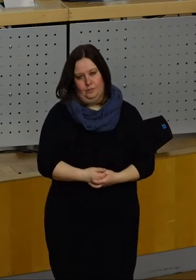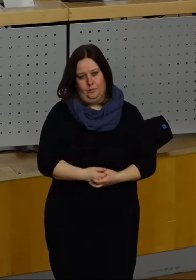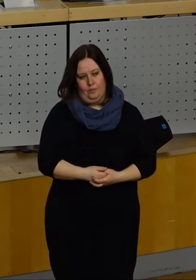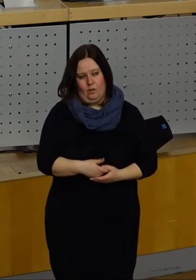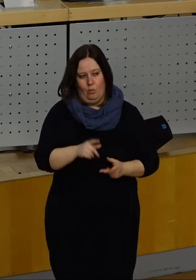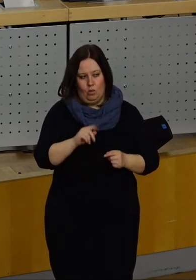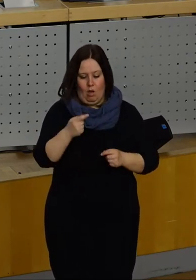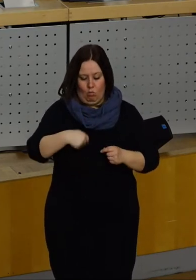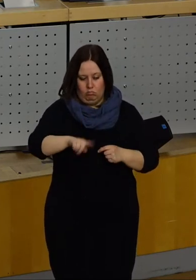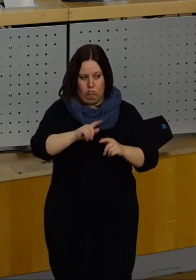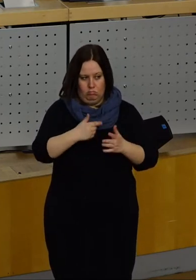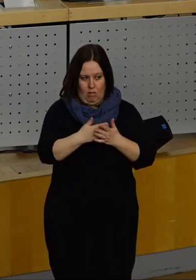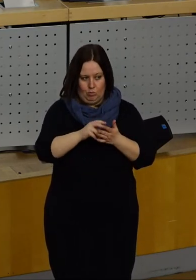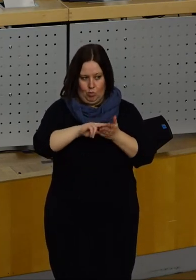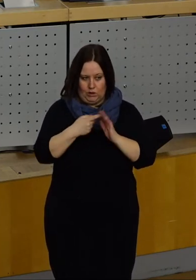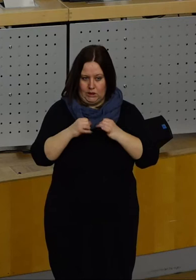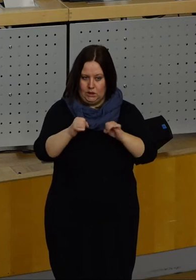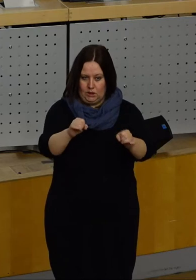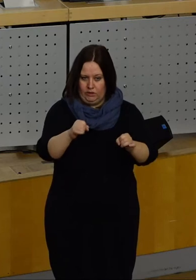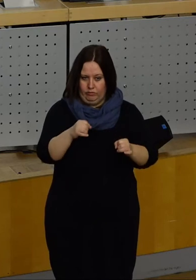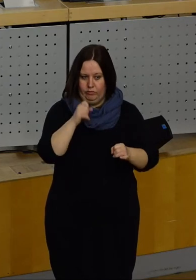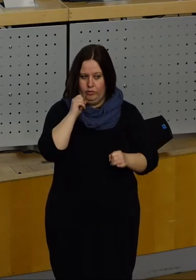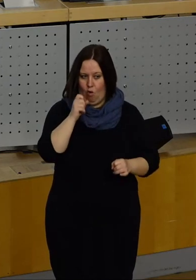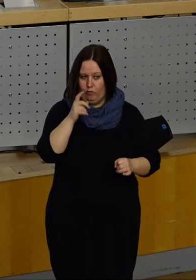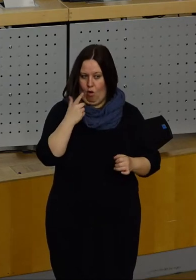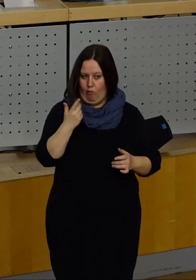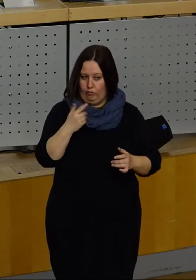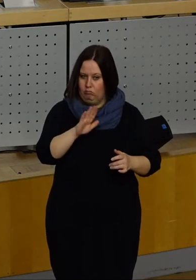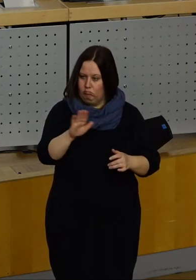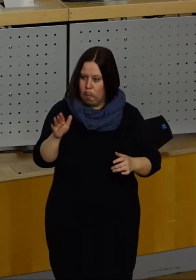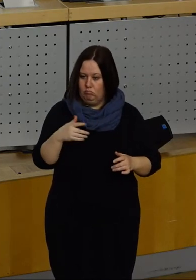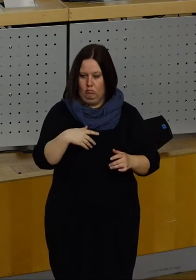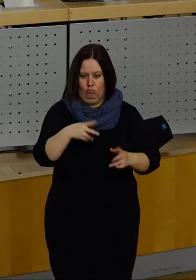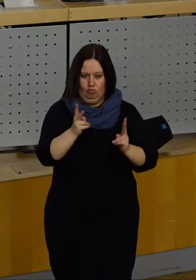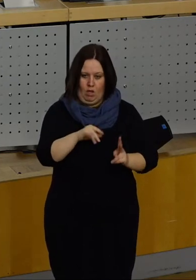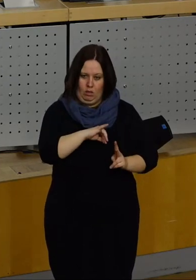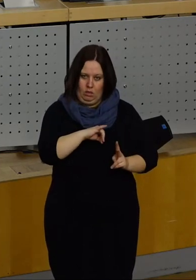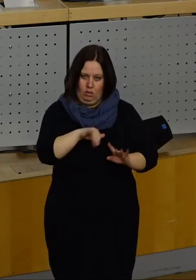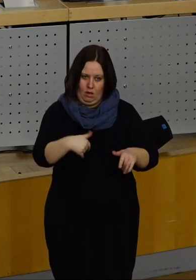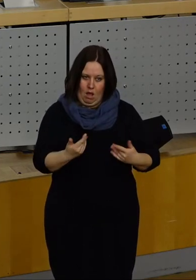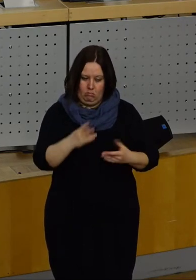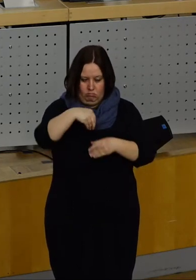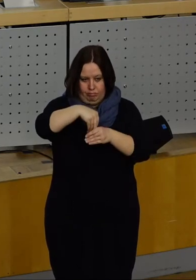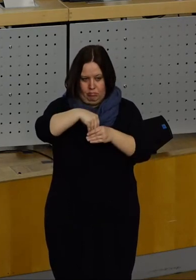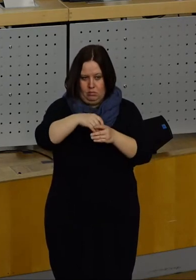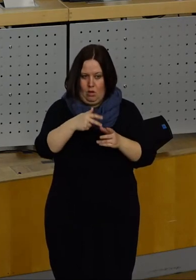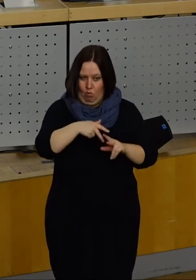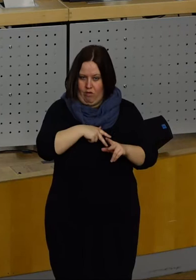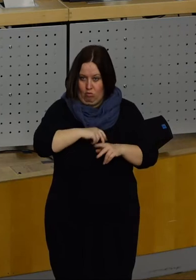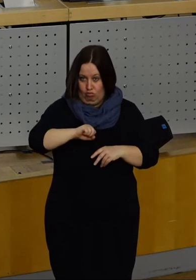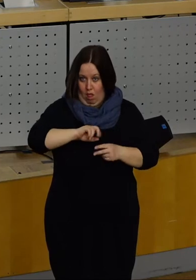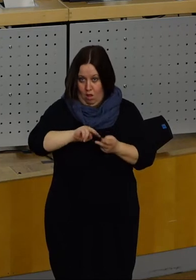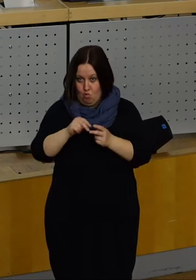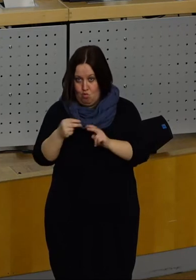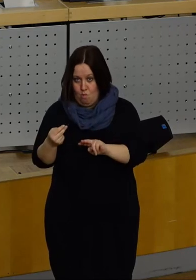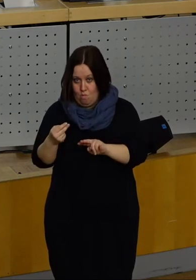Während die hier auf den Weg gebrachten politischen Initiativen, die häufig genug das Anliegen aus unserer Stadtgesellschaft transportieren, auch entsprechend zügig